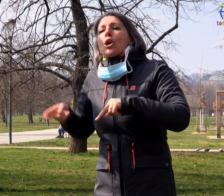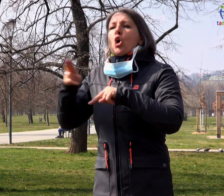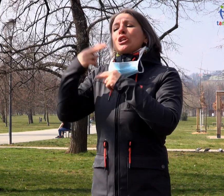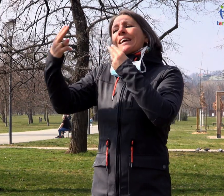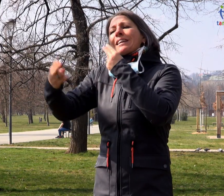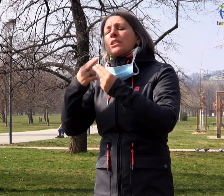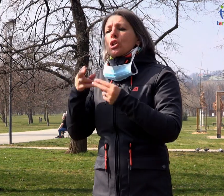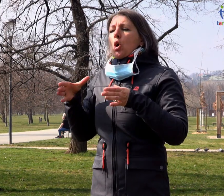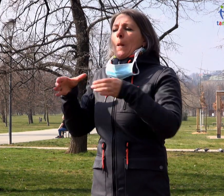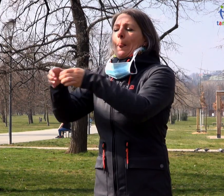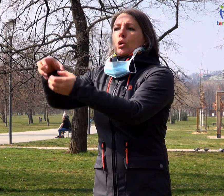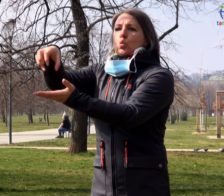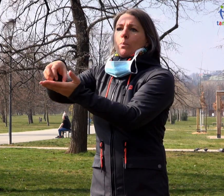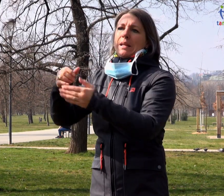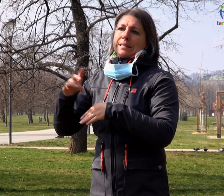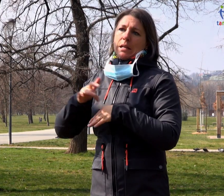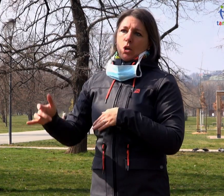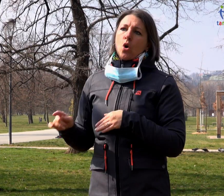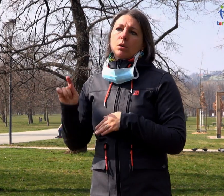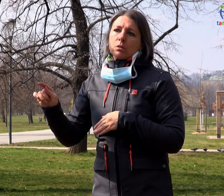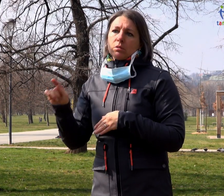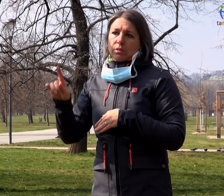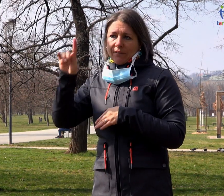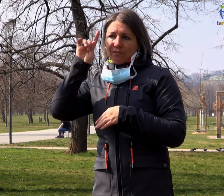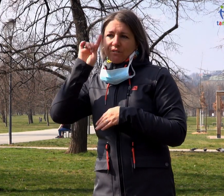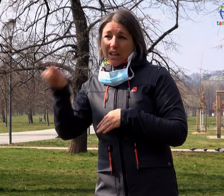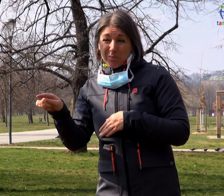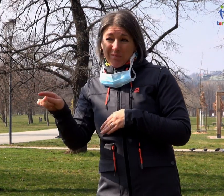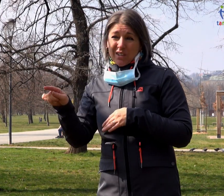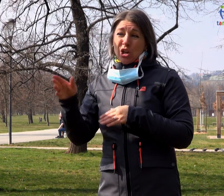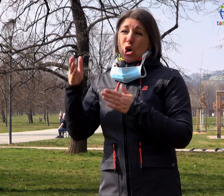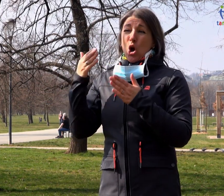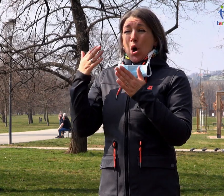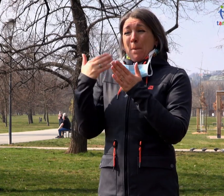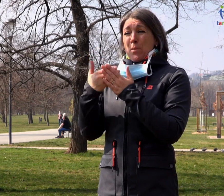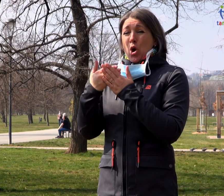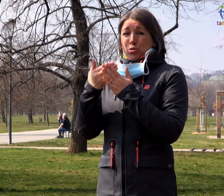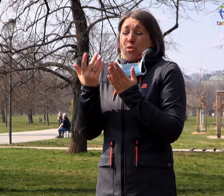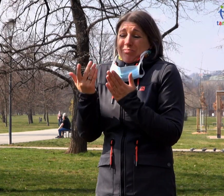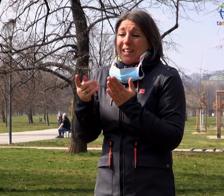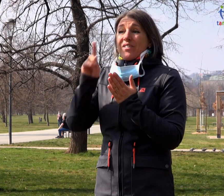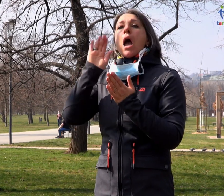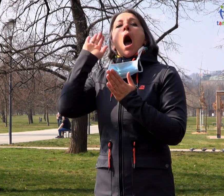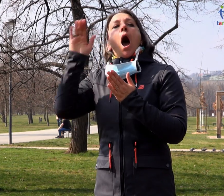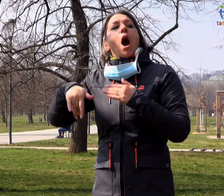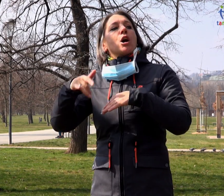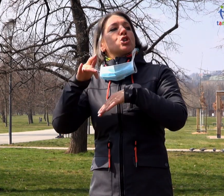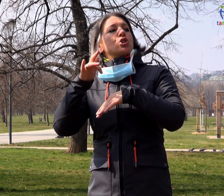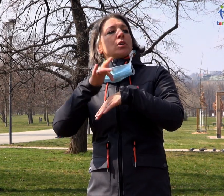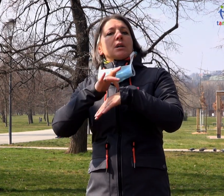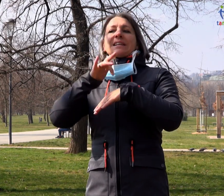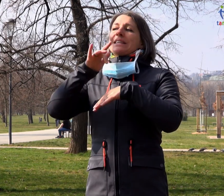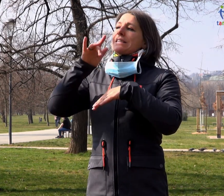koronavirem, tak právě v této populaci řada z nás, až budeme staří, také budeme